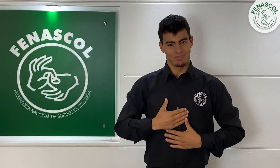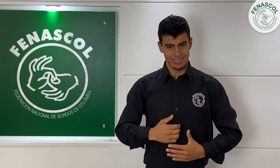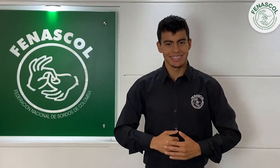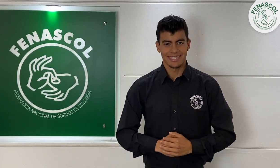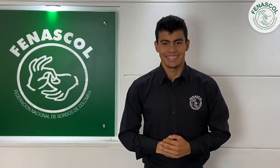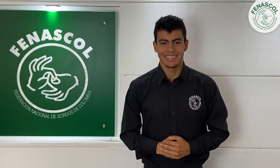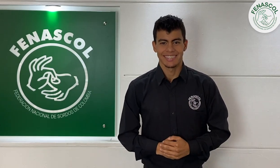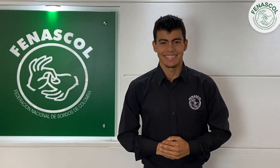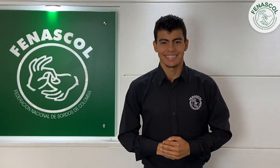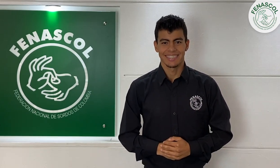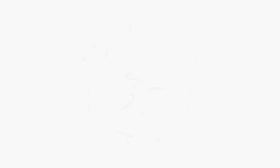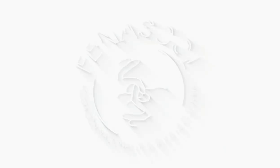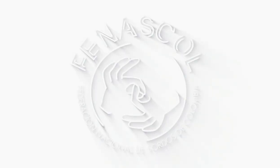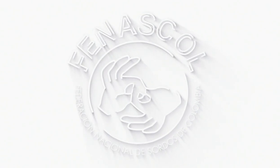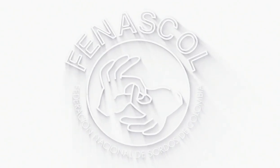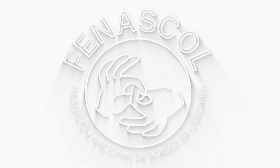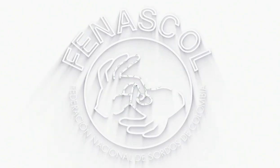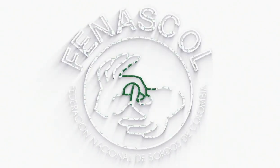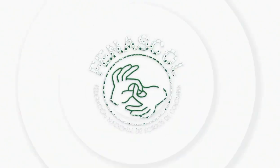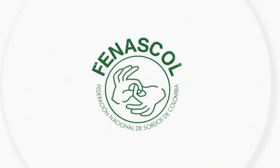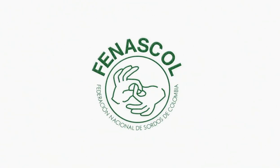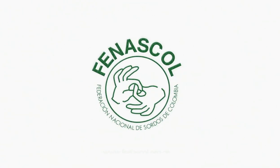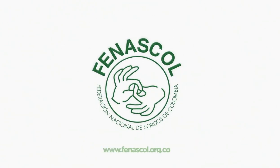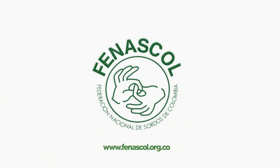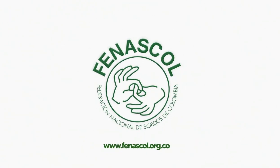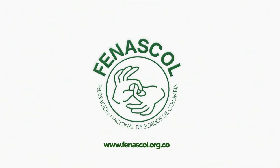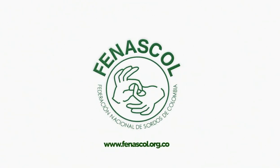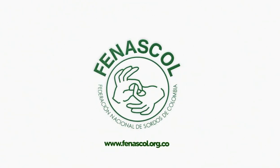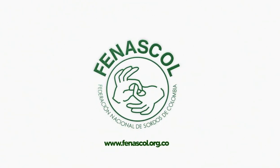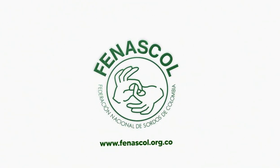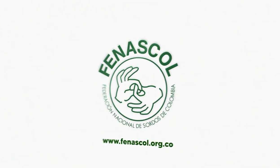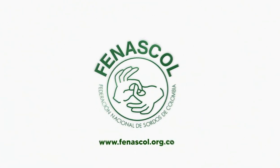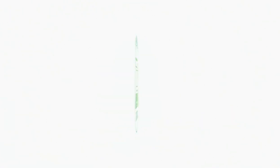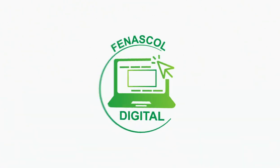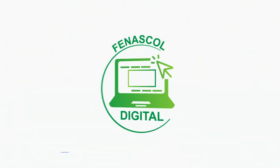comunicarse con las personas sordas. FENASCOL